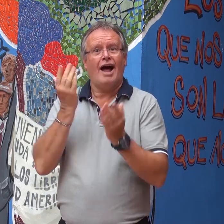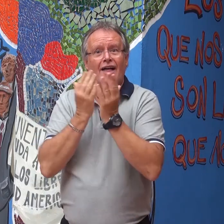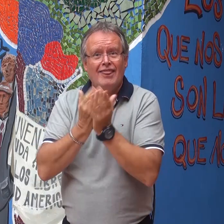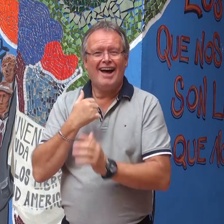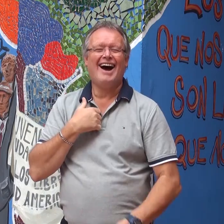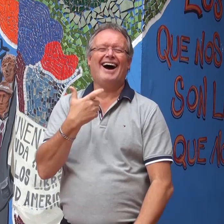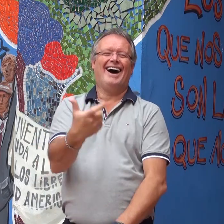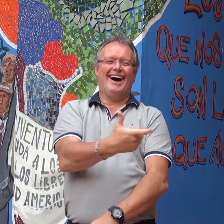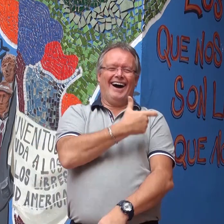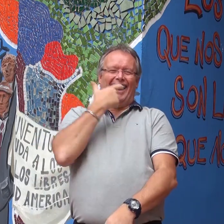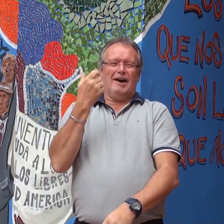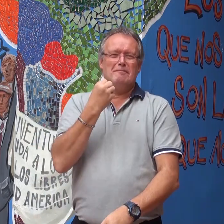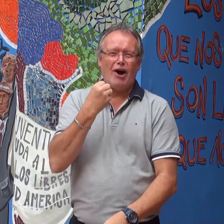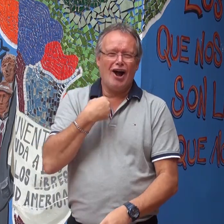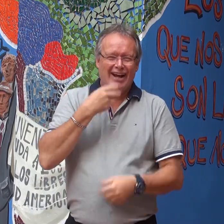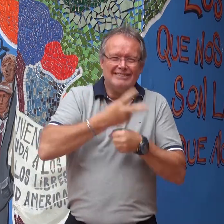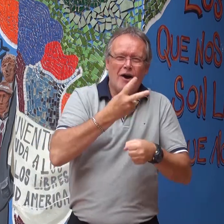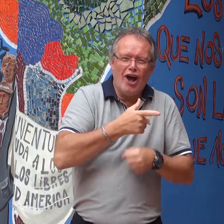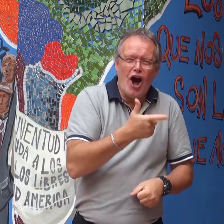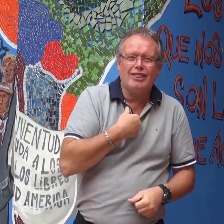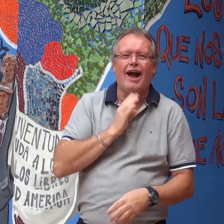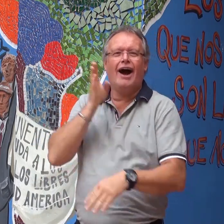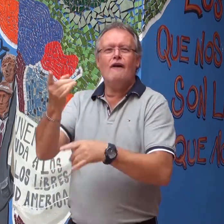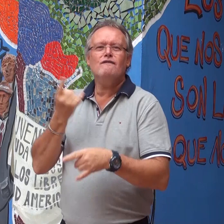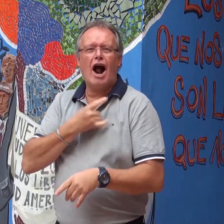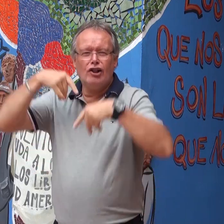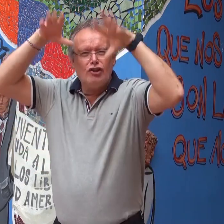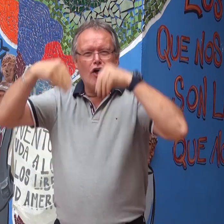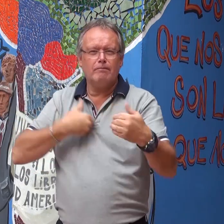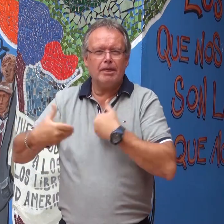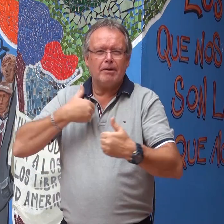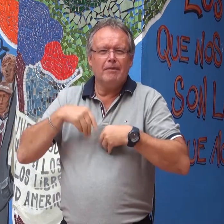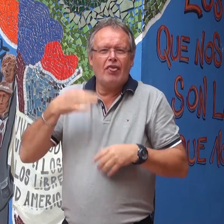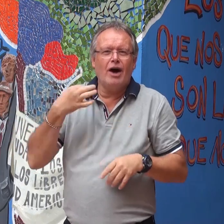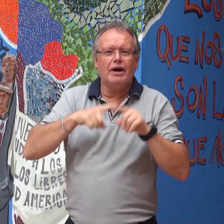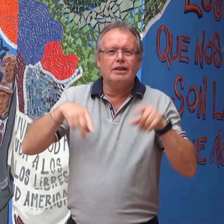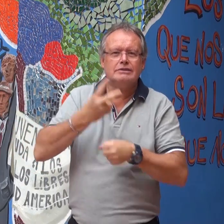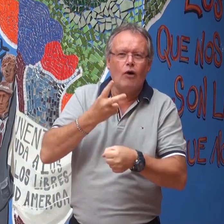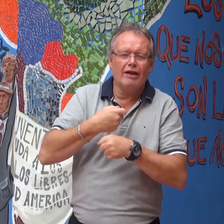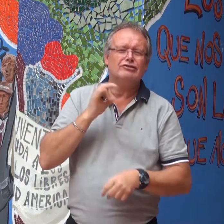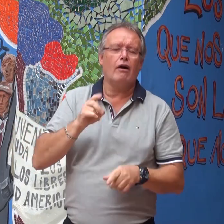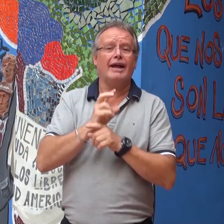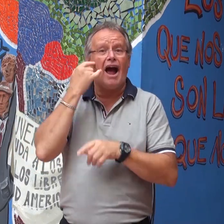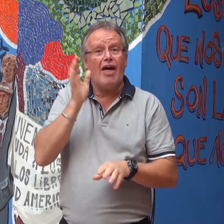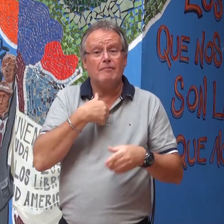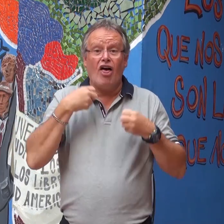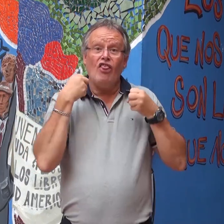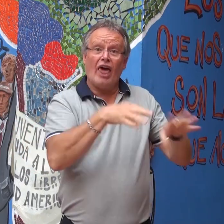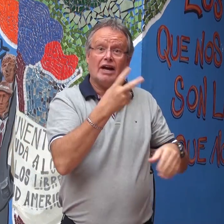facultad, vos podés estudiar. Yo me reía mucho porque yo no tenía secundario, yo iré a la facultad y sé que a todos nos iban a pedir el título